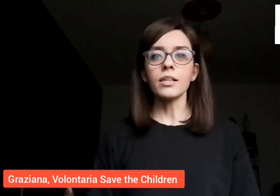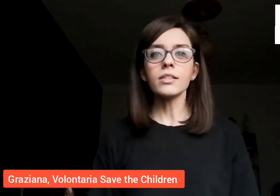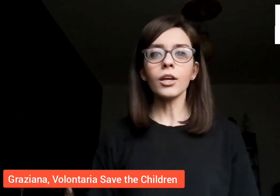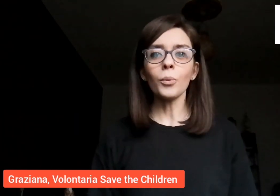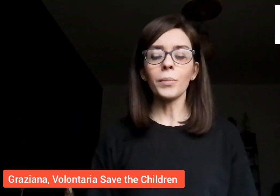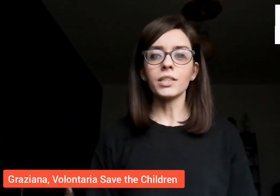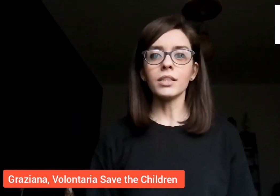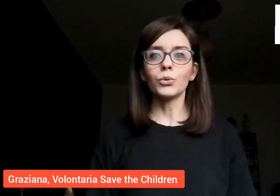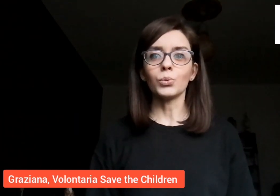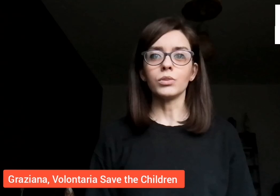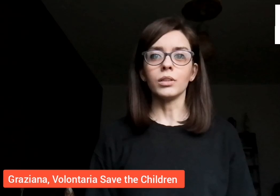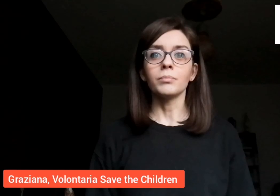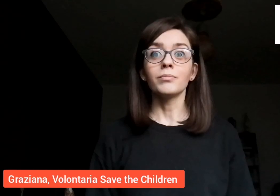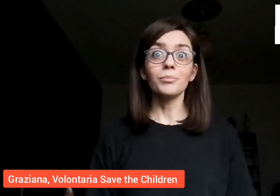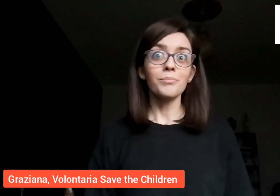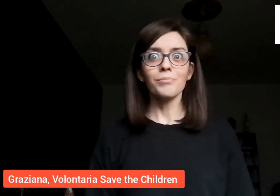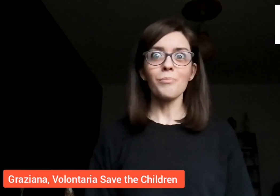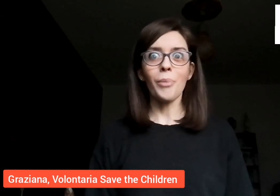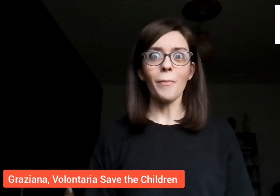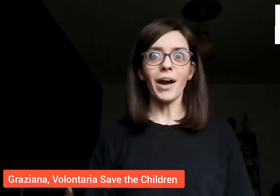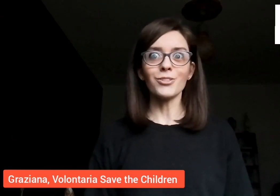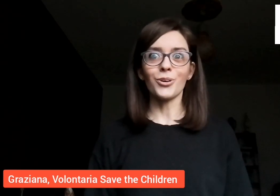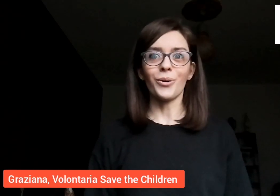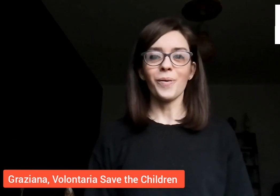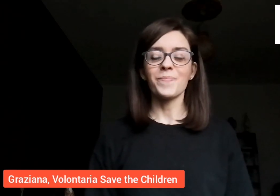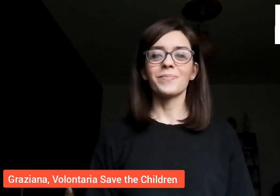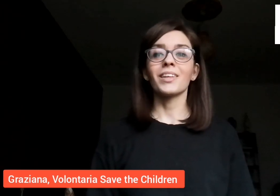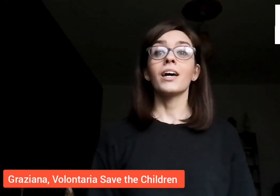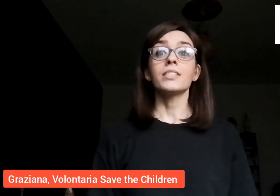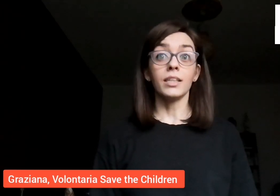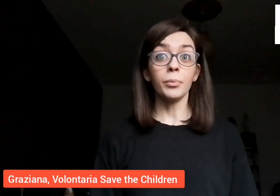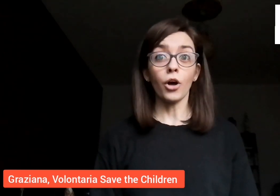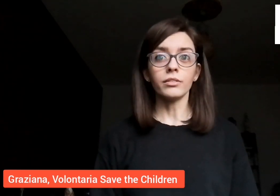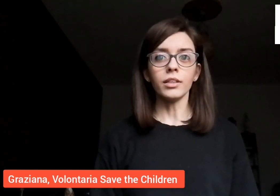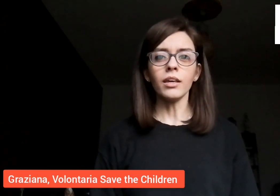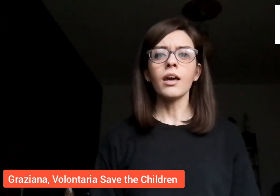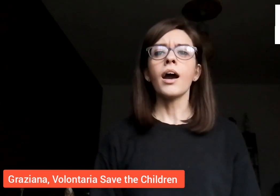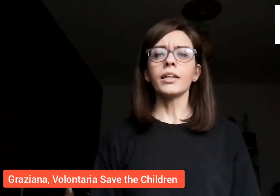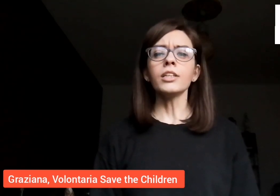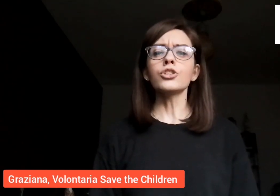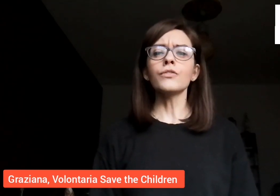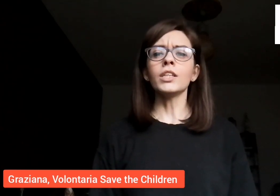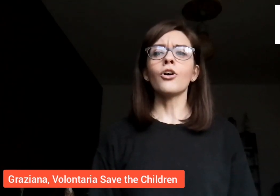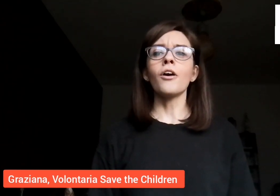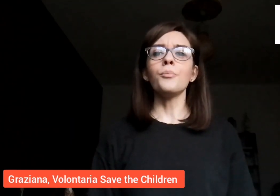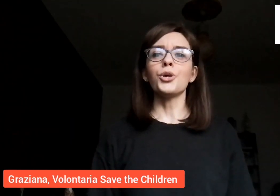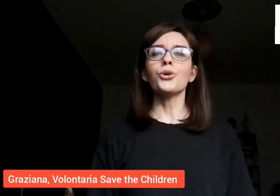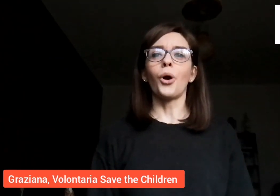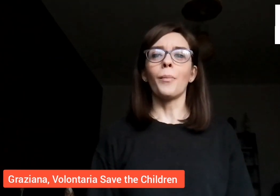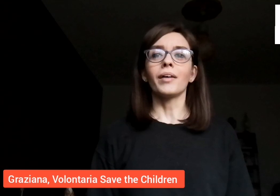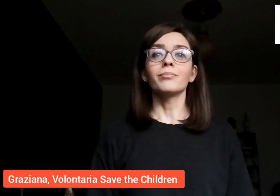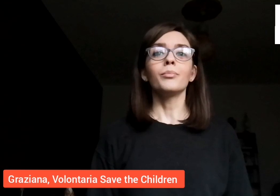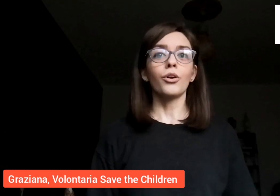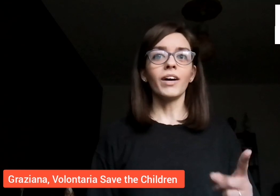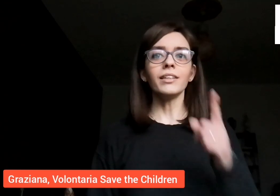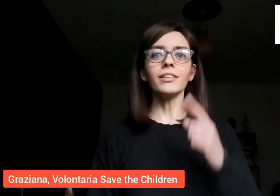essere compresi da tutti. Un po' magico! Siete pronti? Adesso vi dirò il mio nome. Provate ad